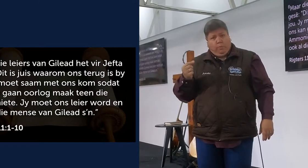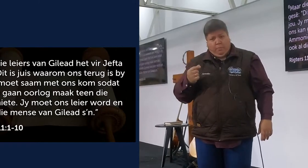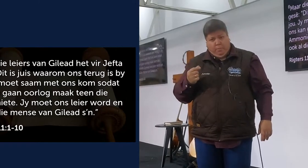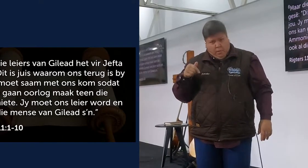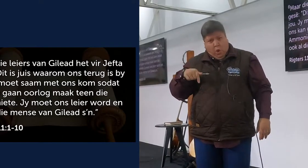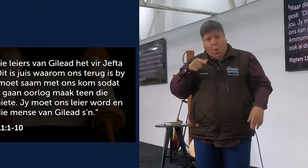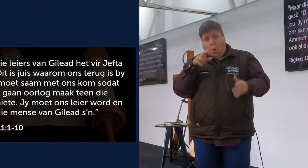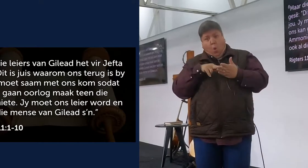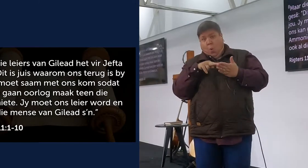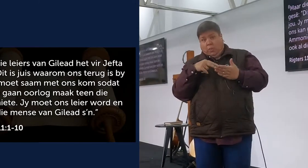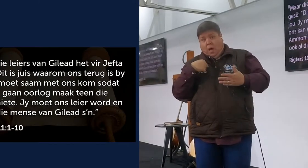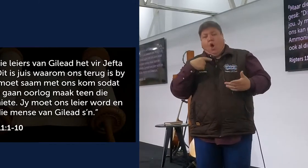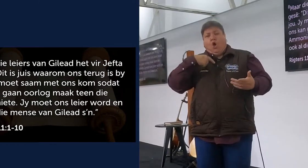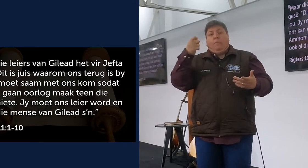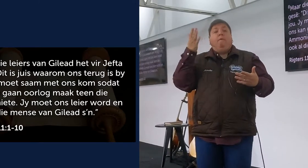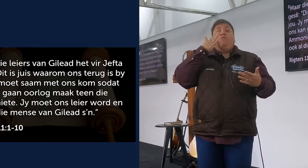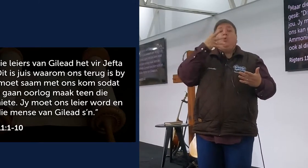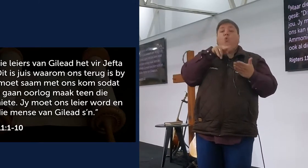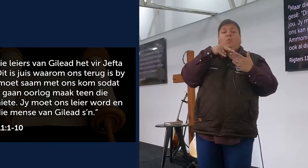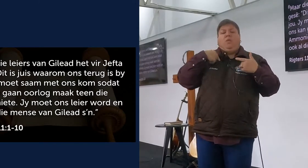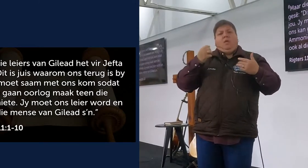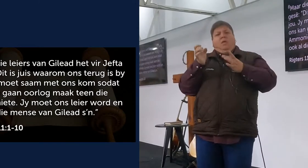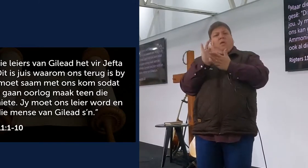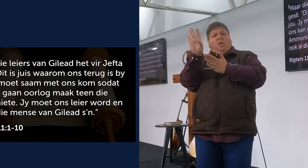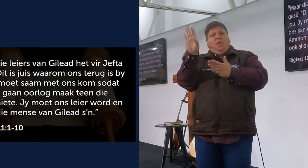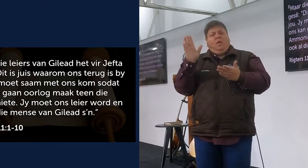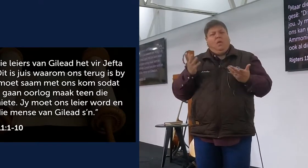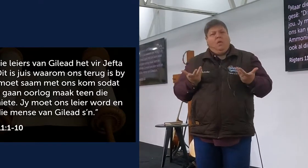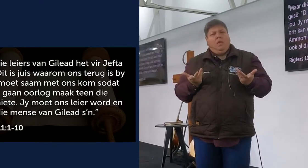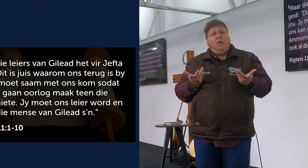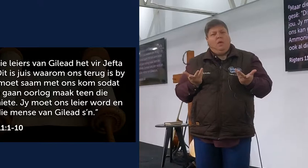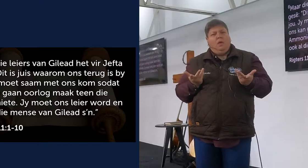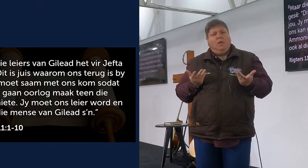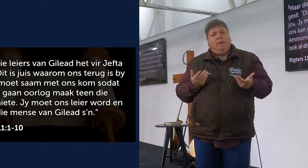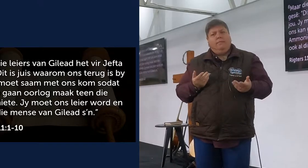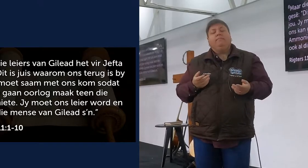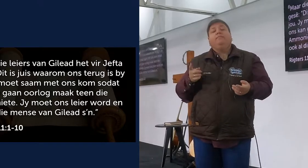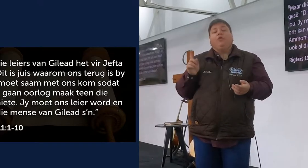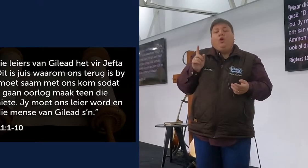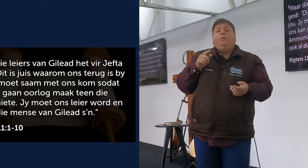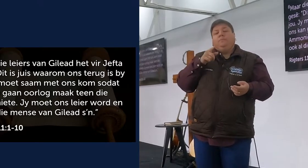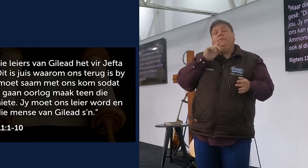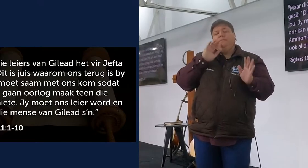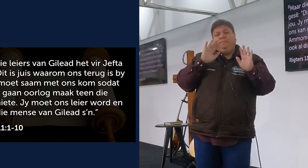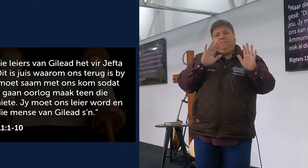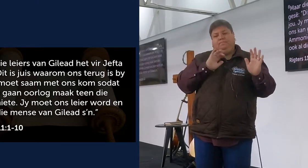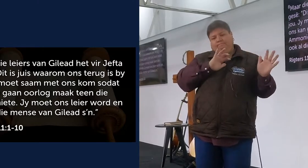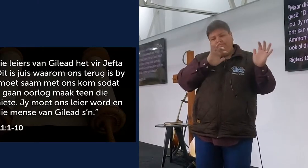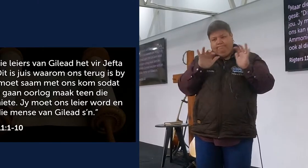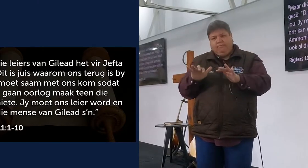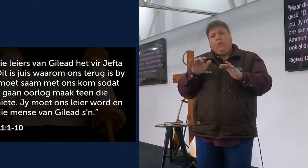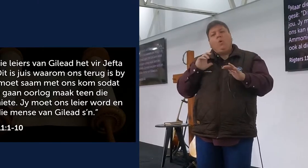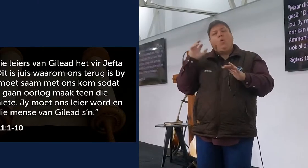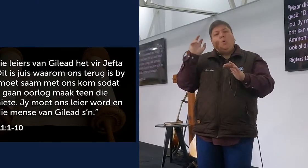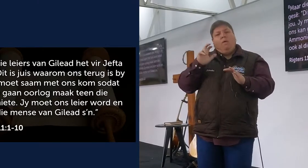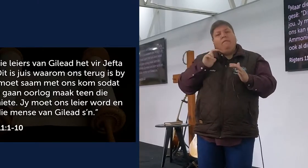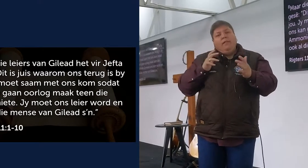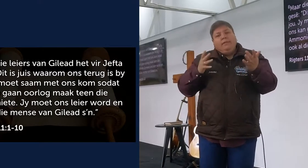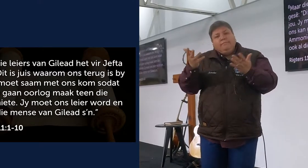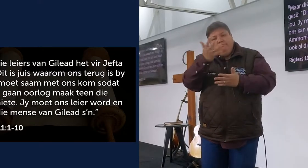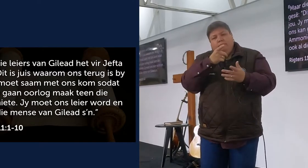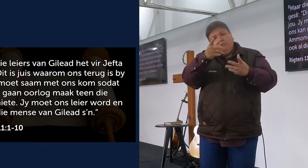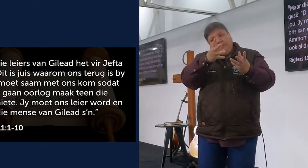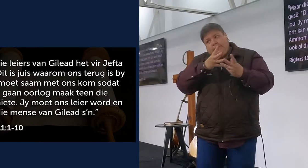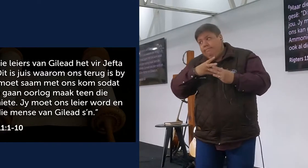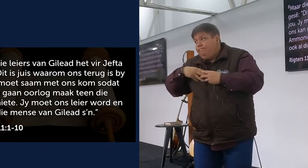maar die leiders van Gilead, het vir Jefta gesê, dit is juist waarom ons terug is by jou, jy moet saam met ons kom, so dat ons kan gaan oorlog